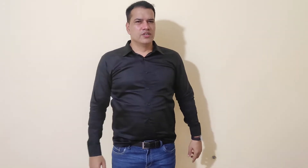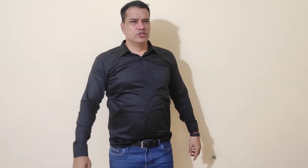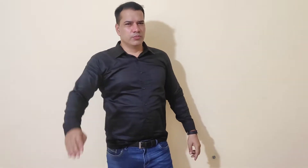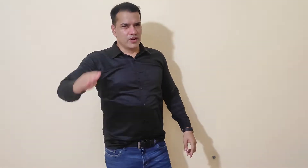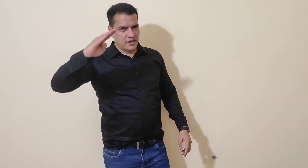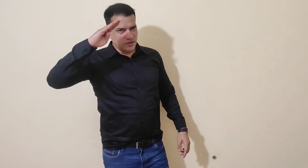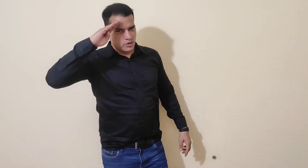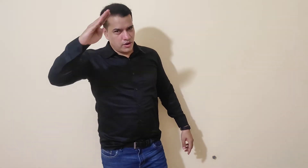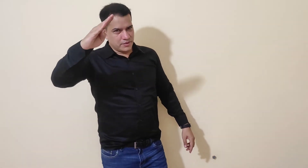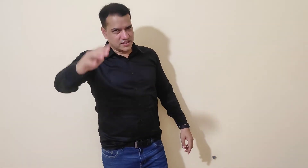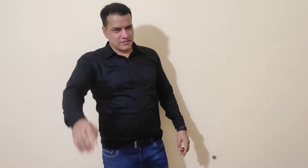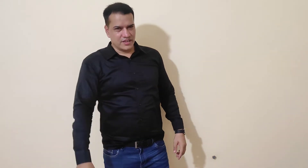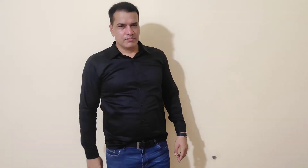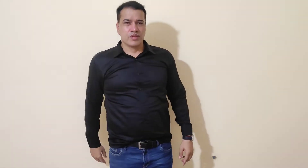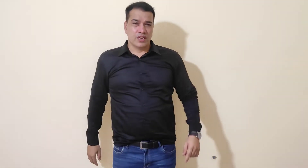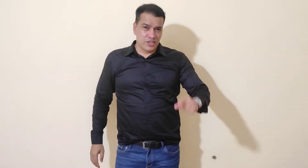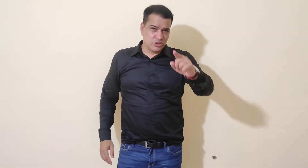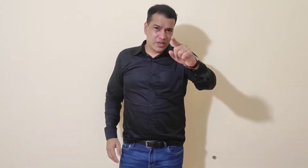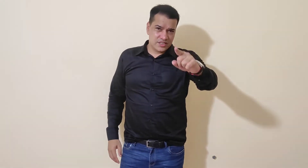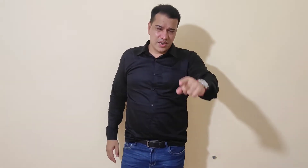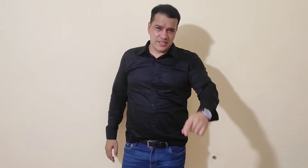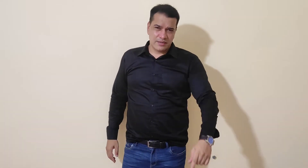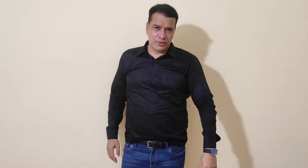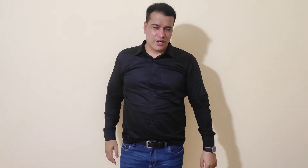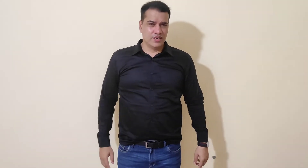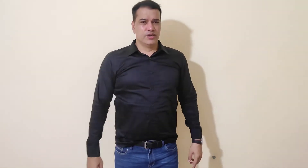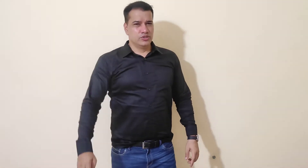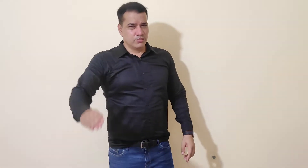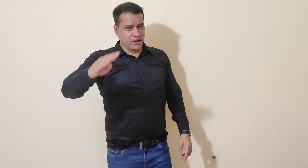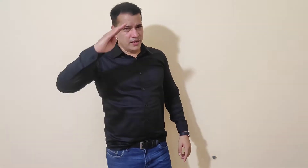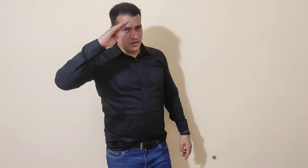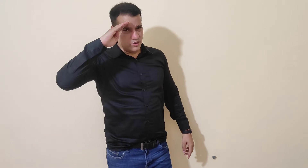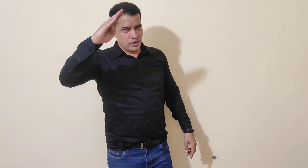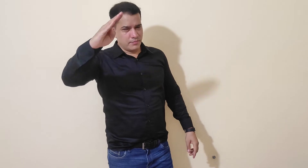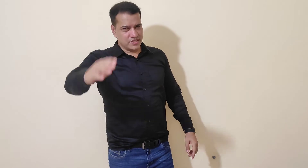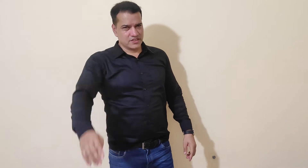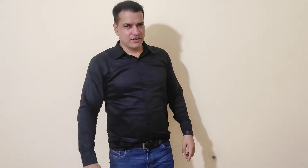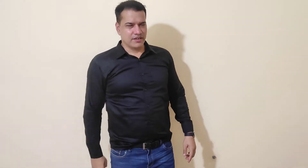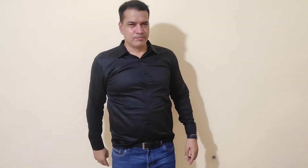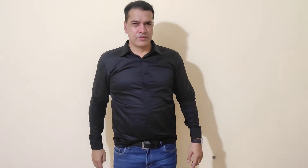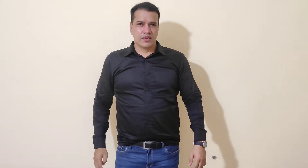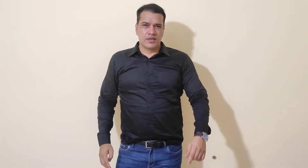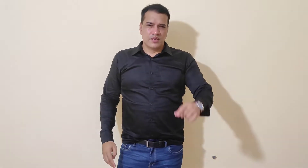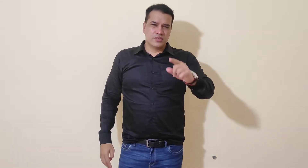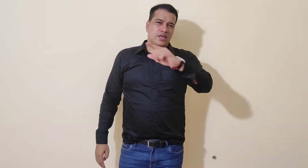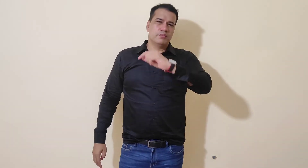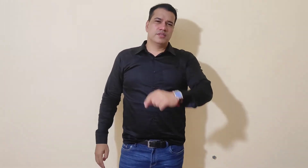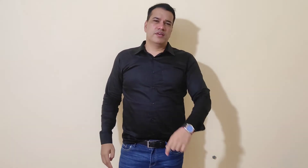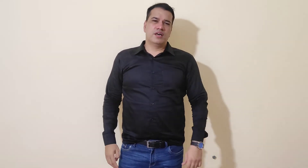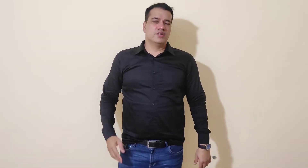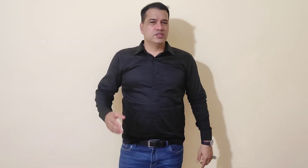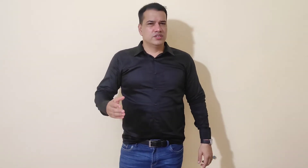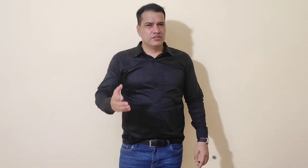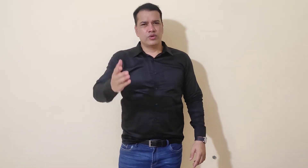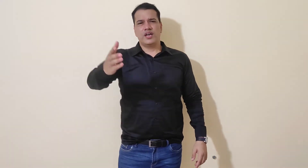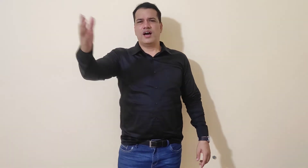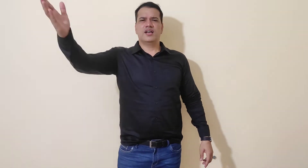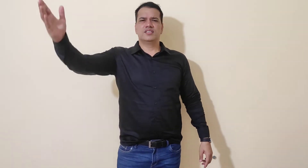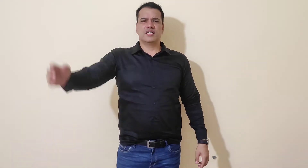जो बोले हुआ मनी सवेरा हो गया मनी सवेरा, जीवन तो है आना